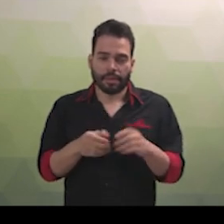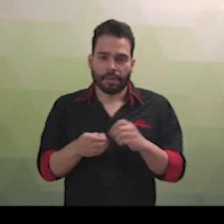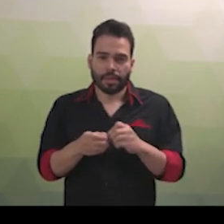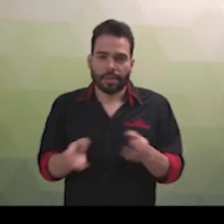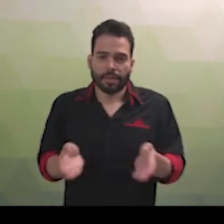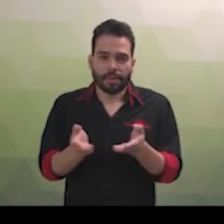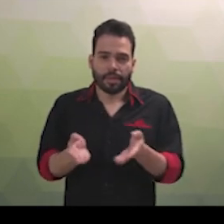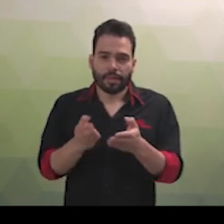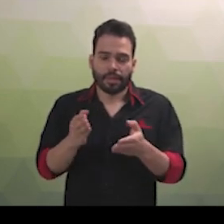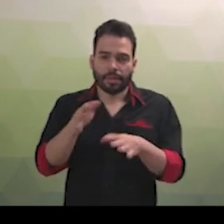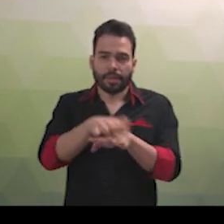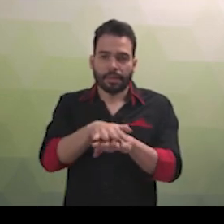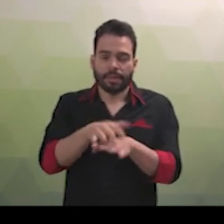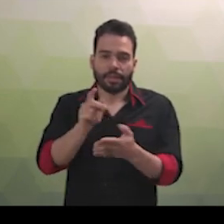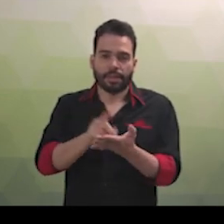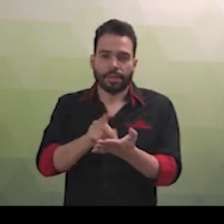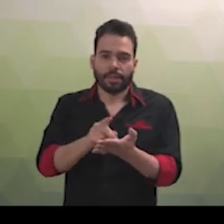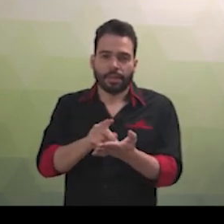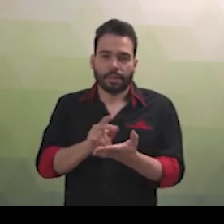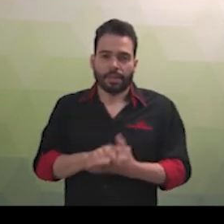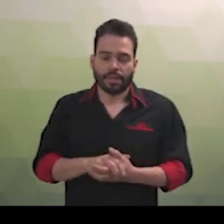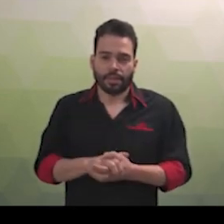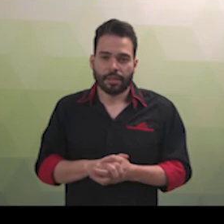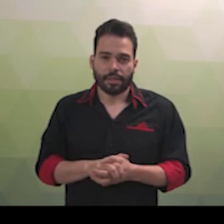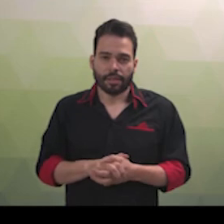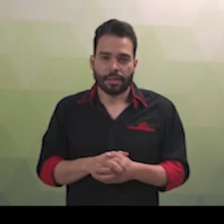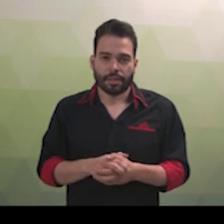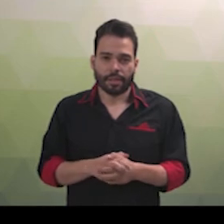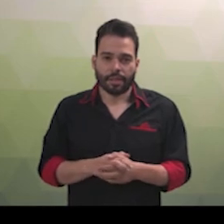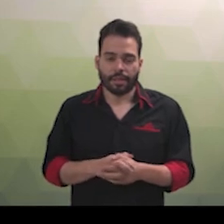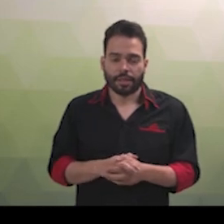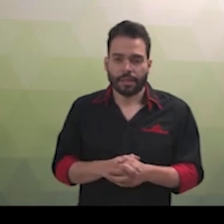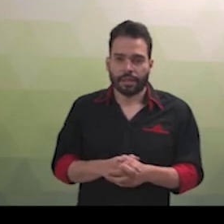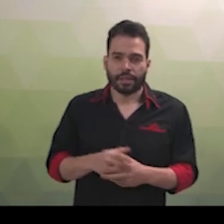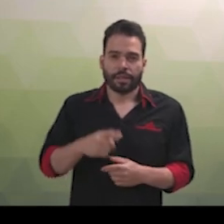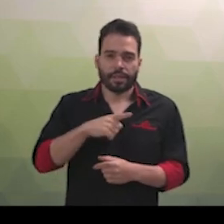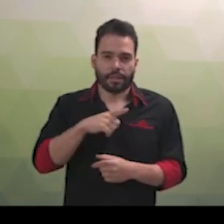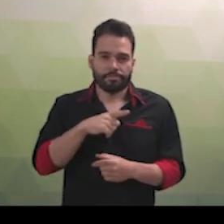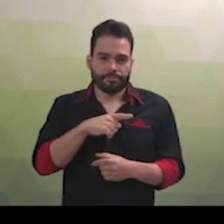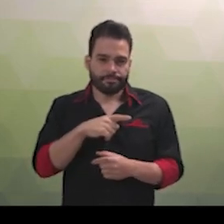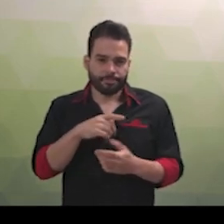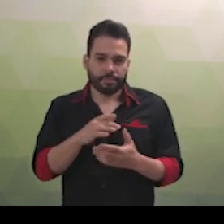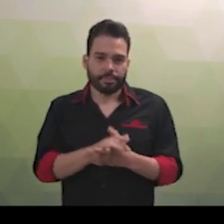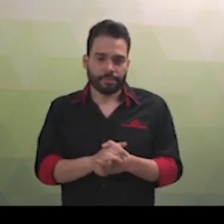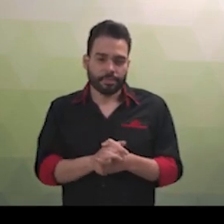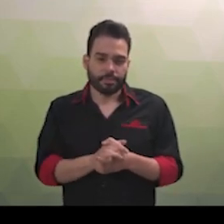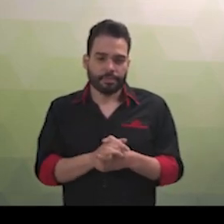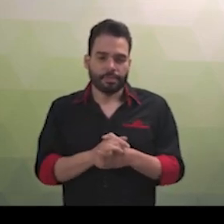medidas individualizadas e coletivas em ambientes em que maximizem o desenvolvimento acadêmico e social dos estudantes com